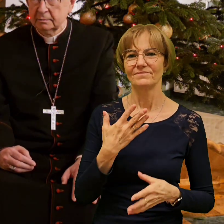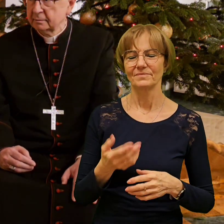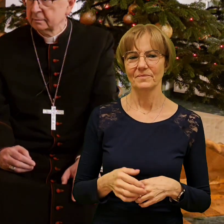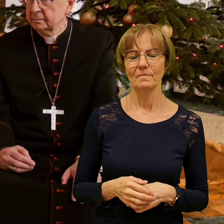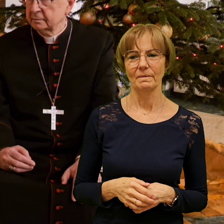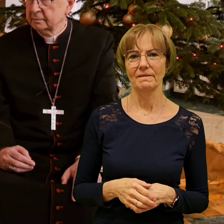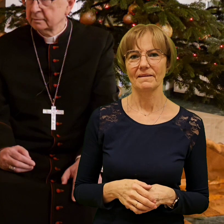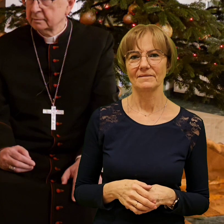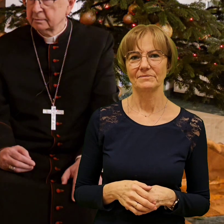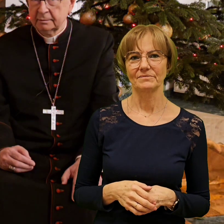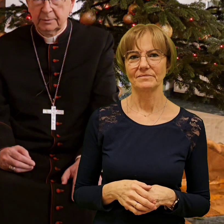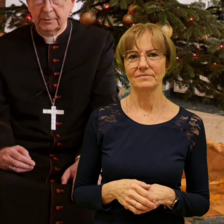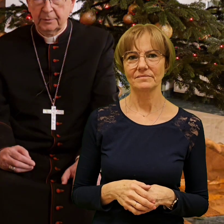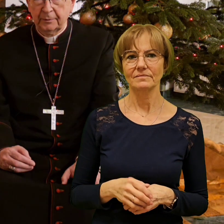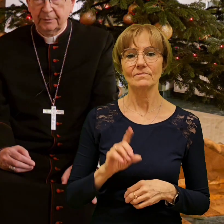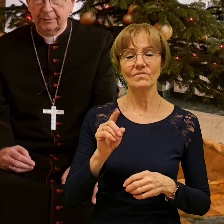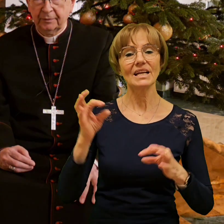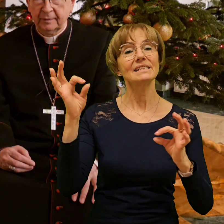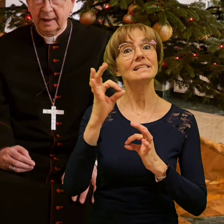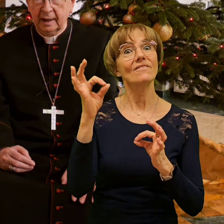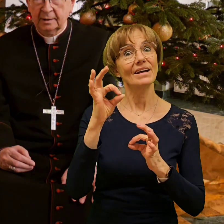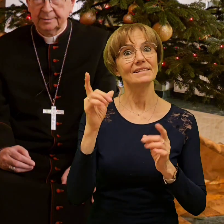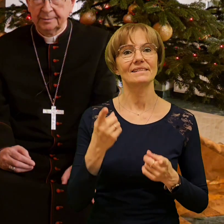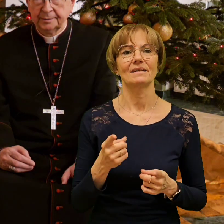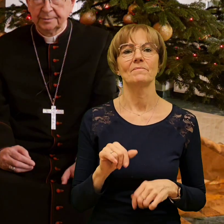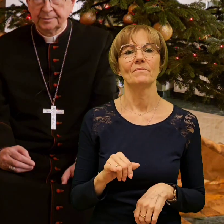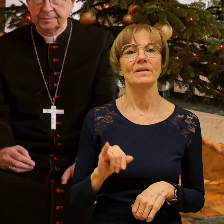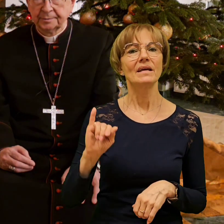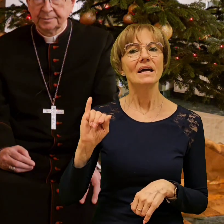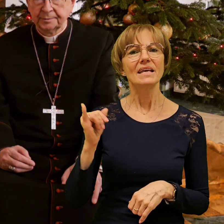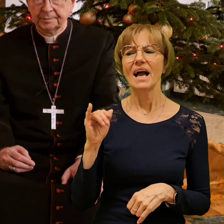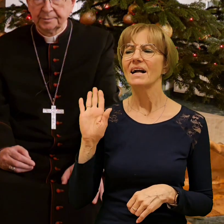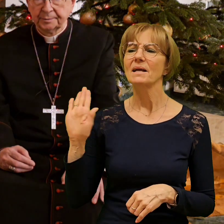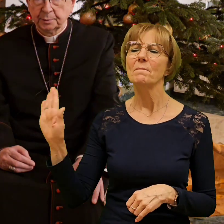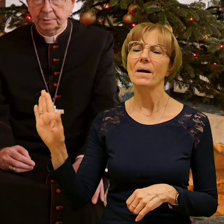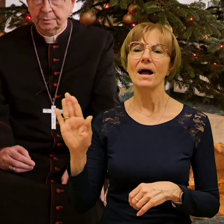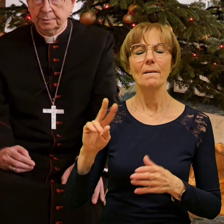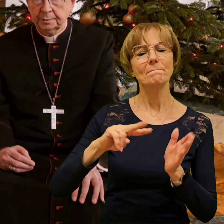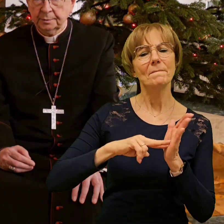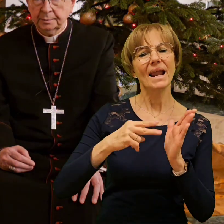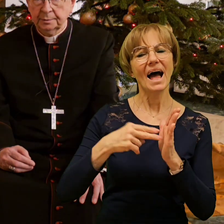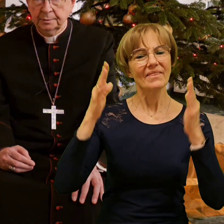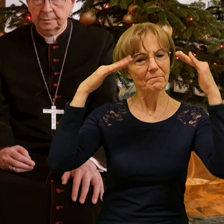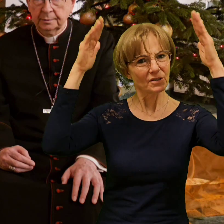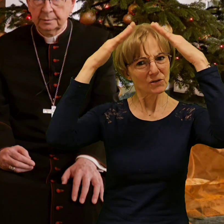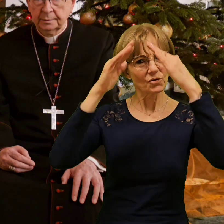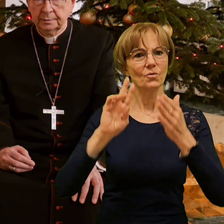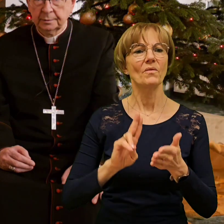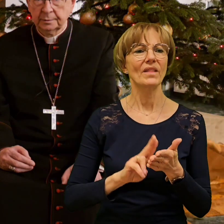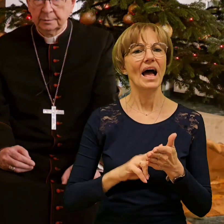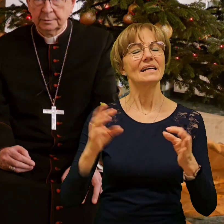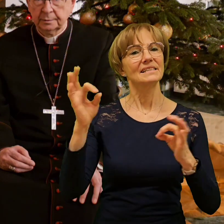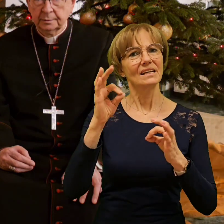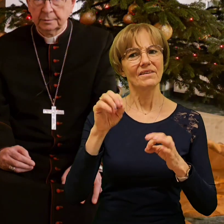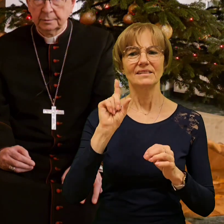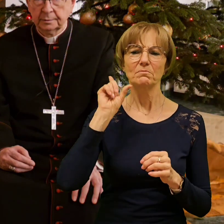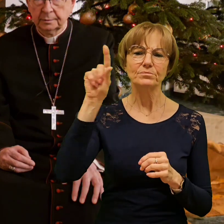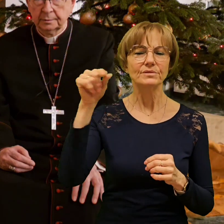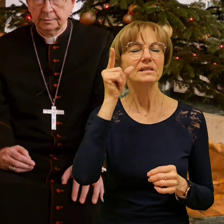Dobrze, to może przejdźmy do Sylwestra. Jakie ks. arcybiskup ma plany na Sylwestra? Idzie ks. arcybiskup spać, czy